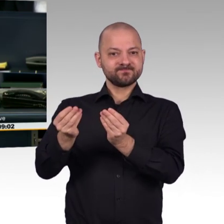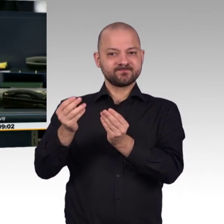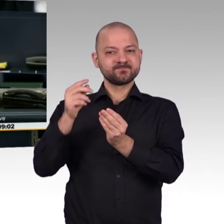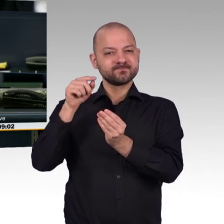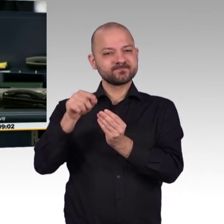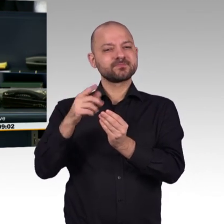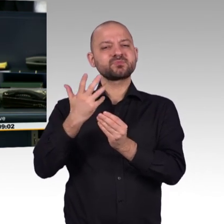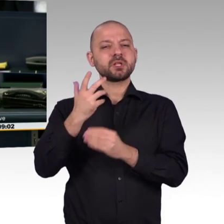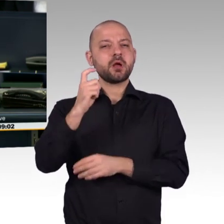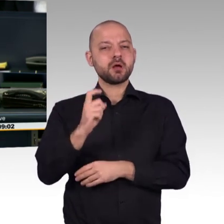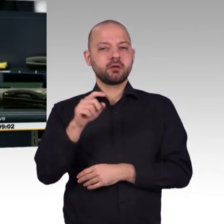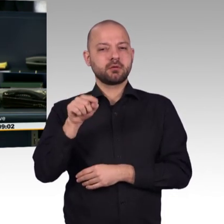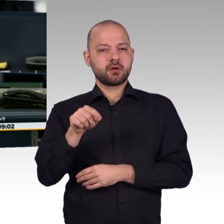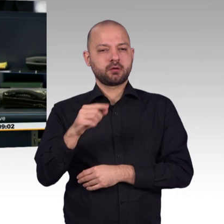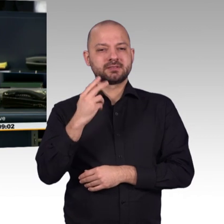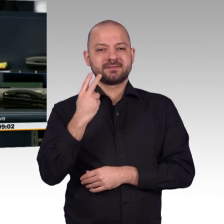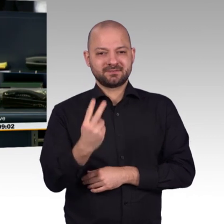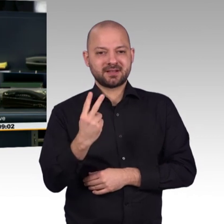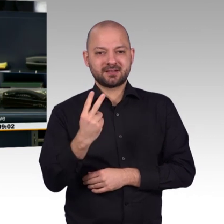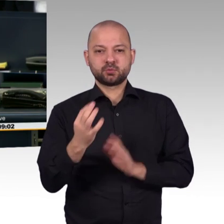Katawivi und seine Delegation Platz genommen.